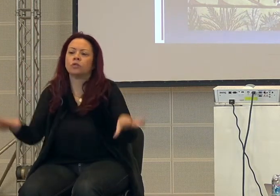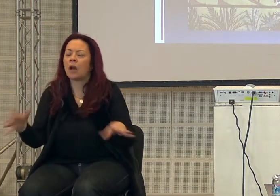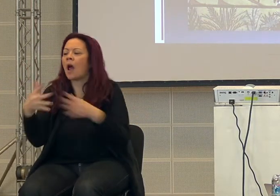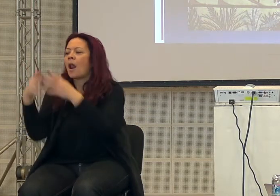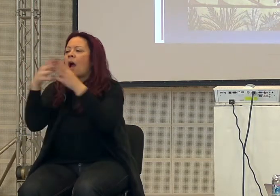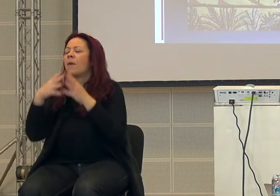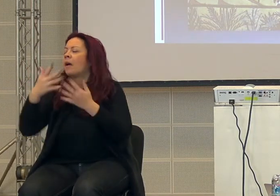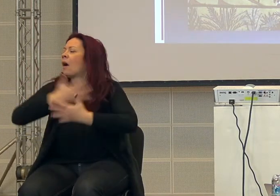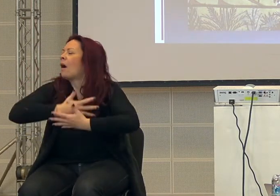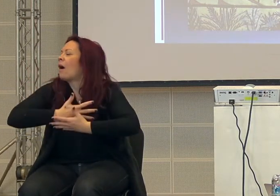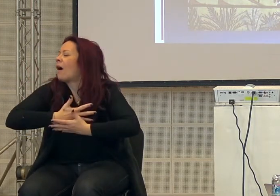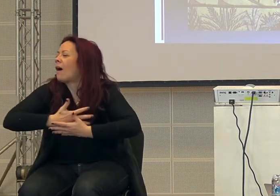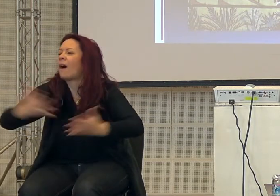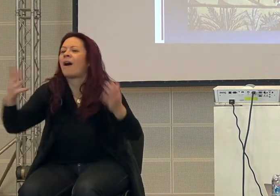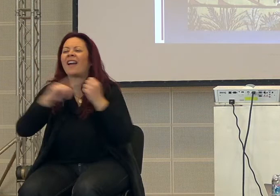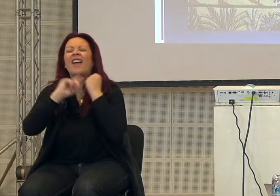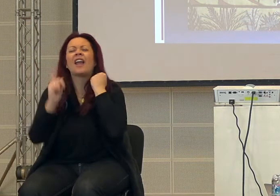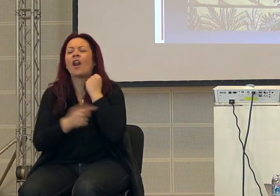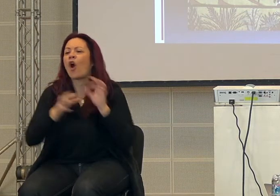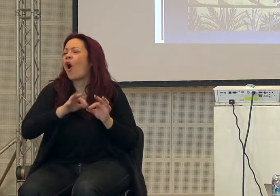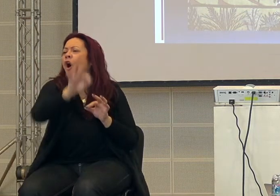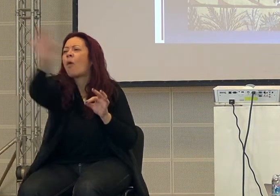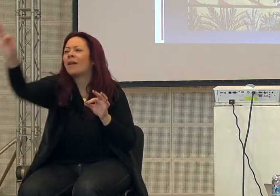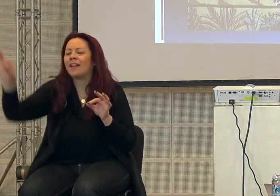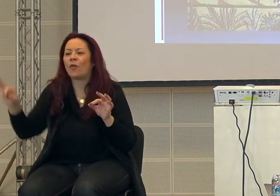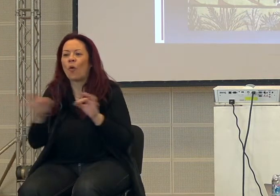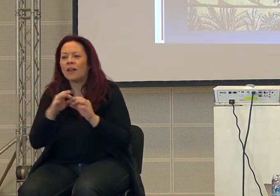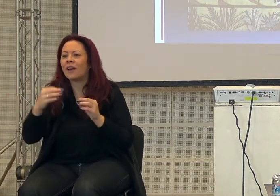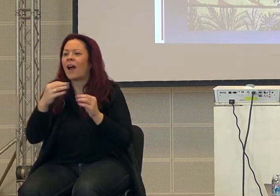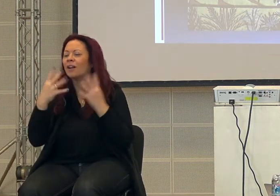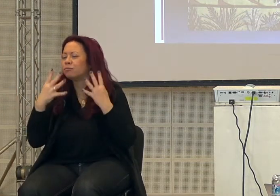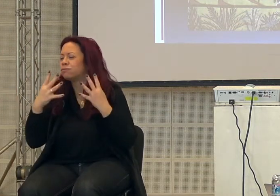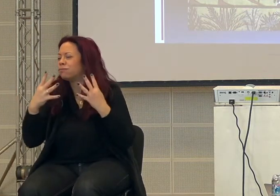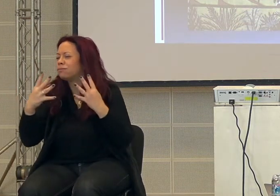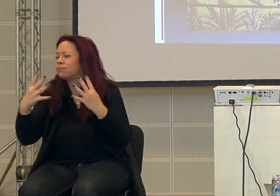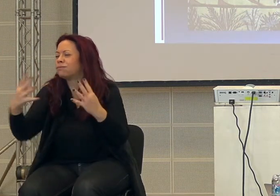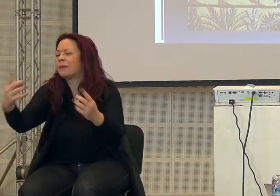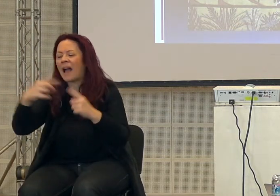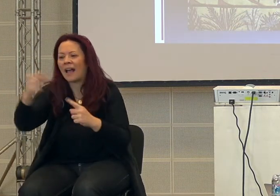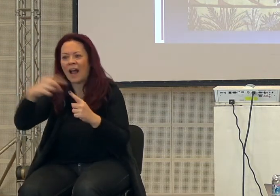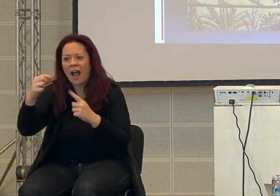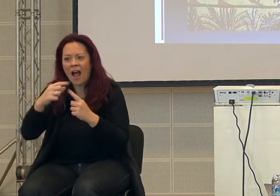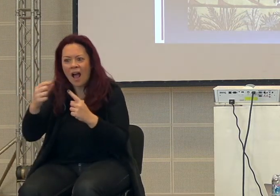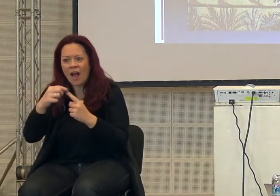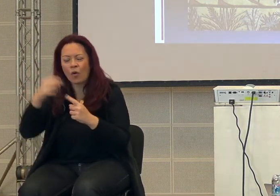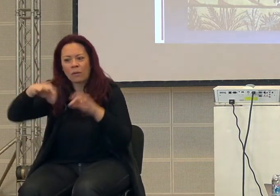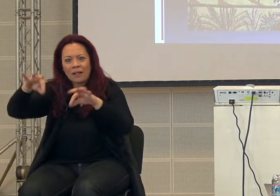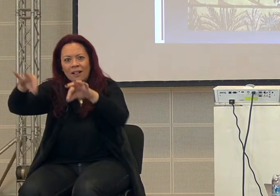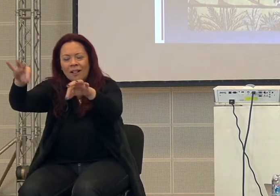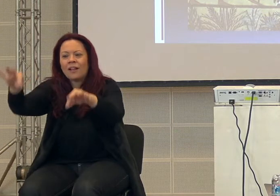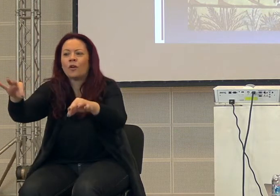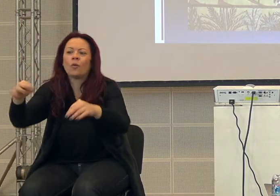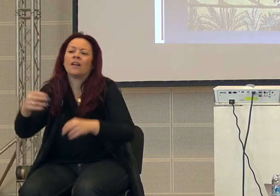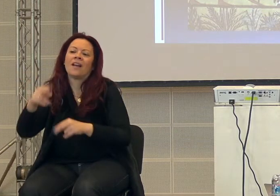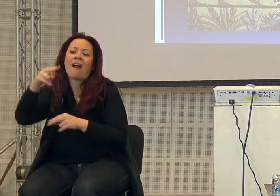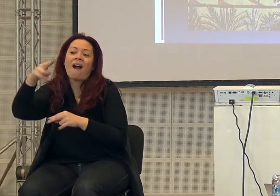America ci sono chilometri, chilometri, chilometri, chilometri quadrati di campi piantati a grano, quindi